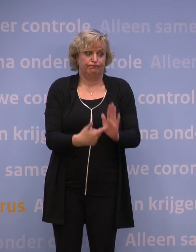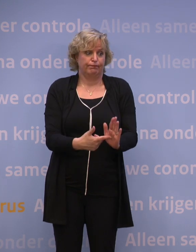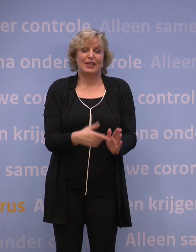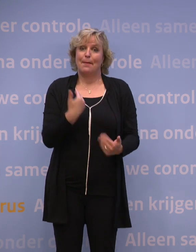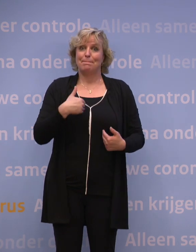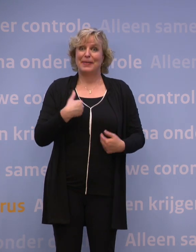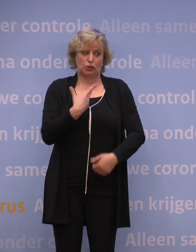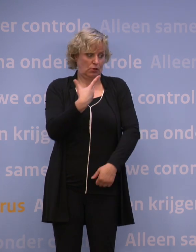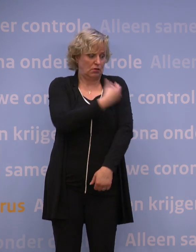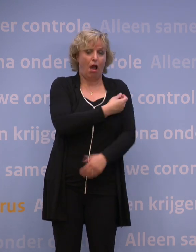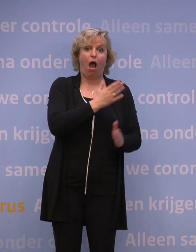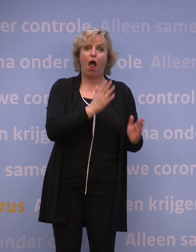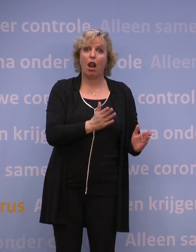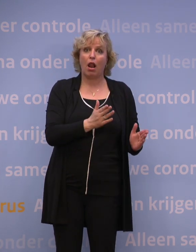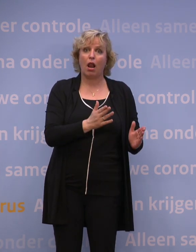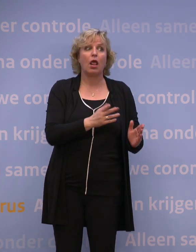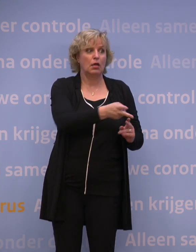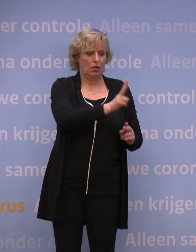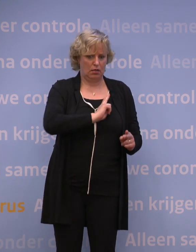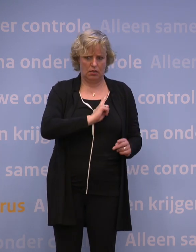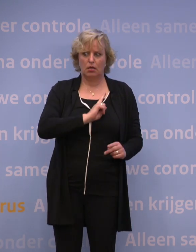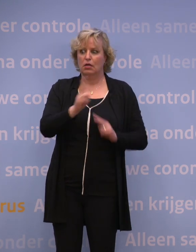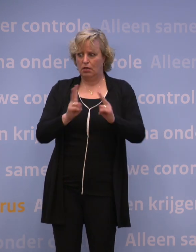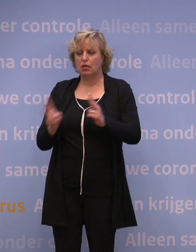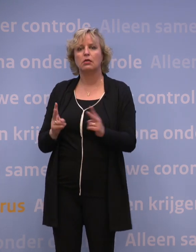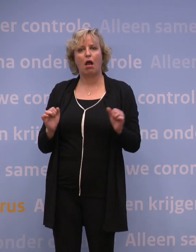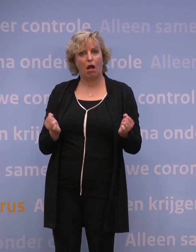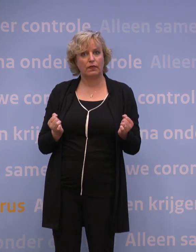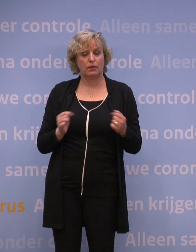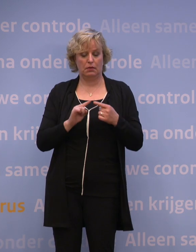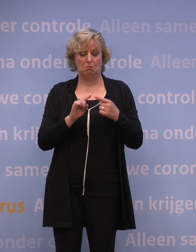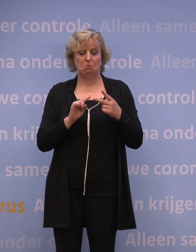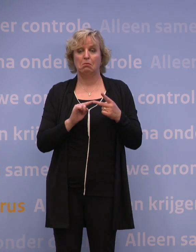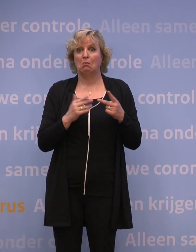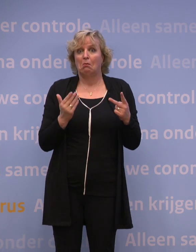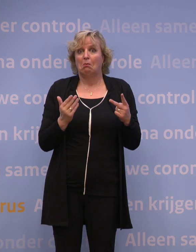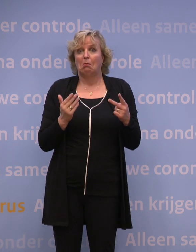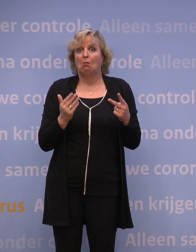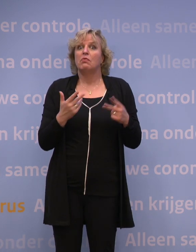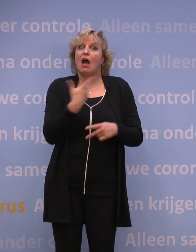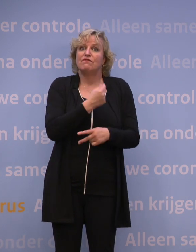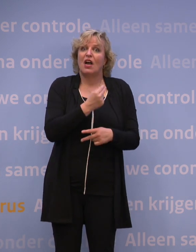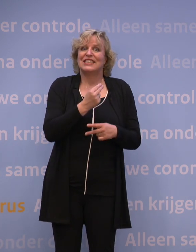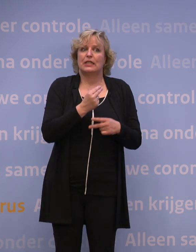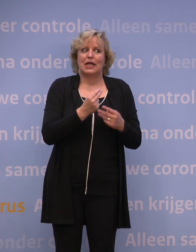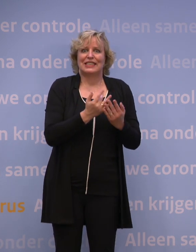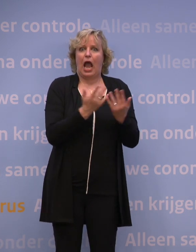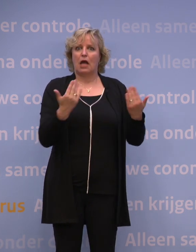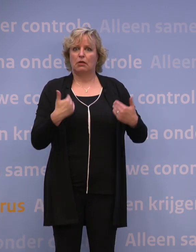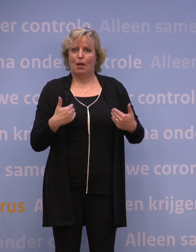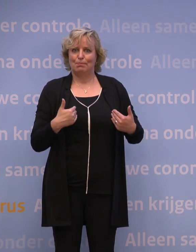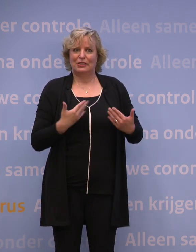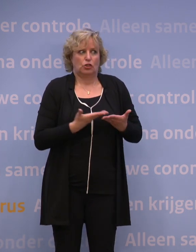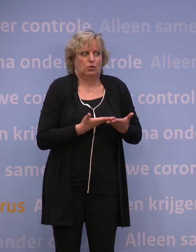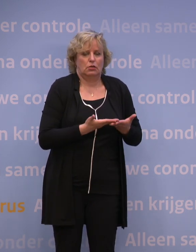gevaccineerd zijn nog een rol spelen in de verspreiding van het virus. Hoe goed het lukt om een zo hoog mogelijke vaccinatiegraad te bereiken, in alle